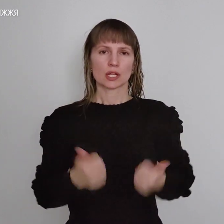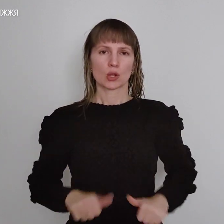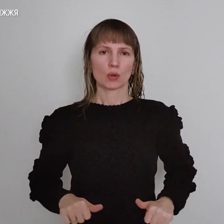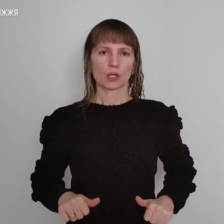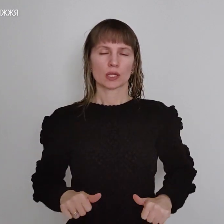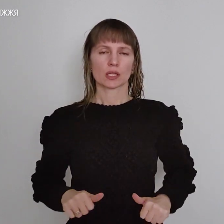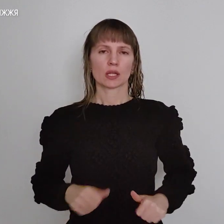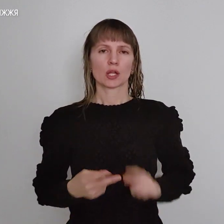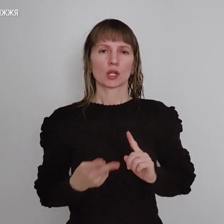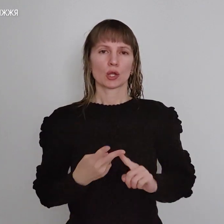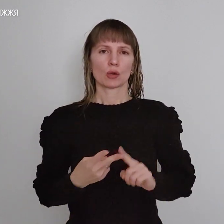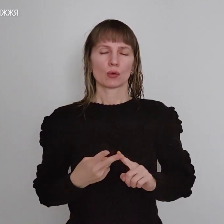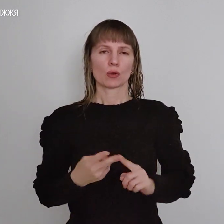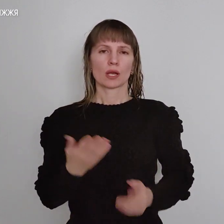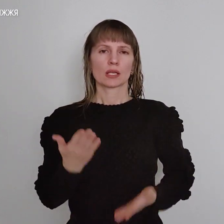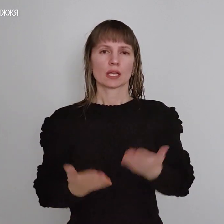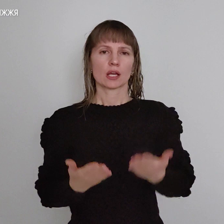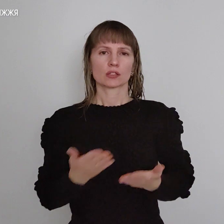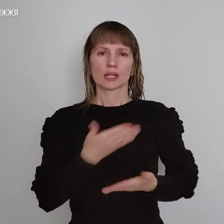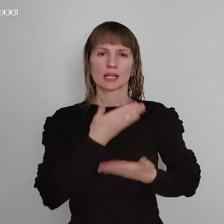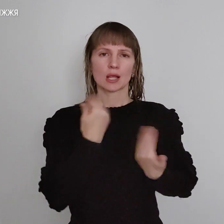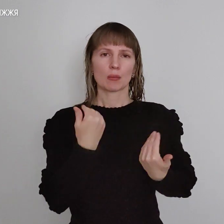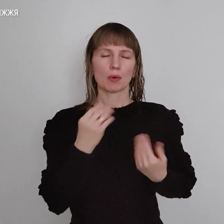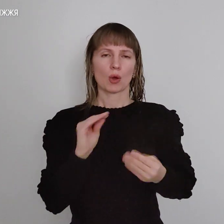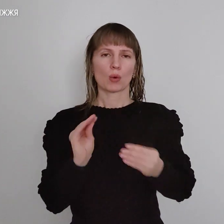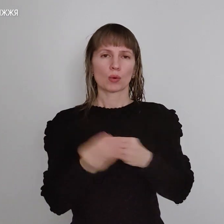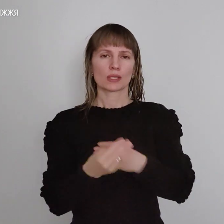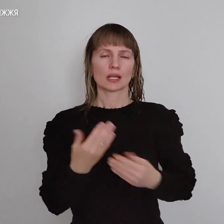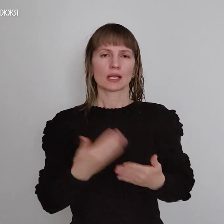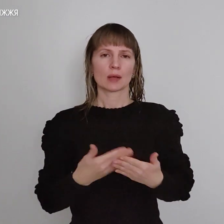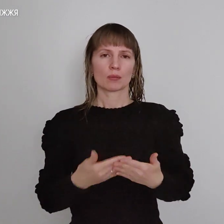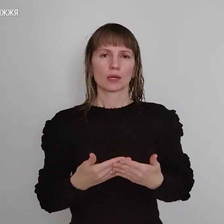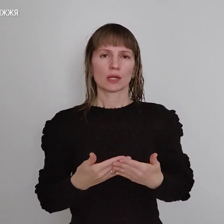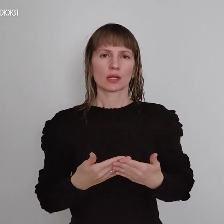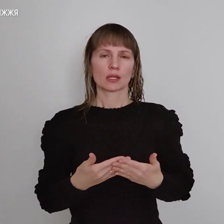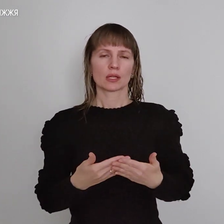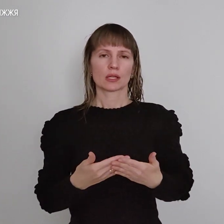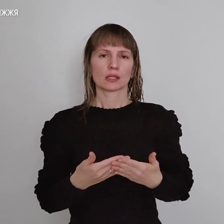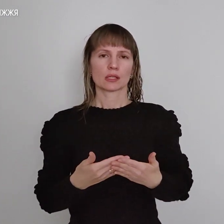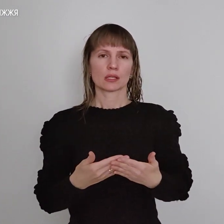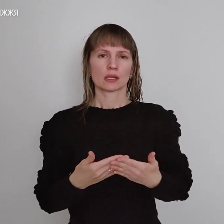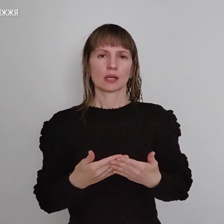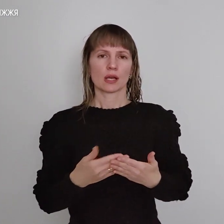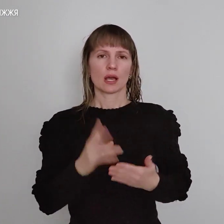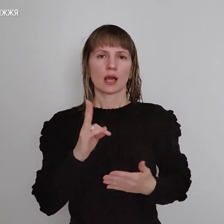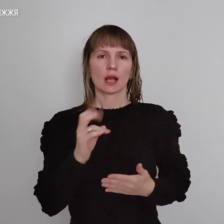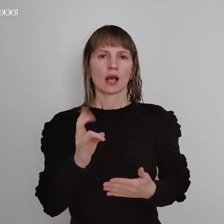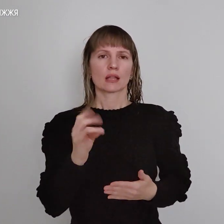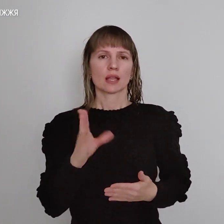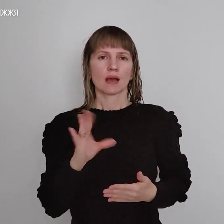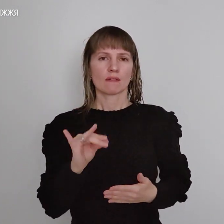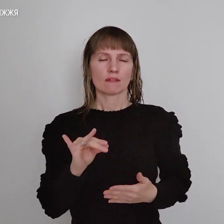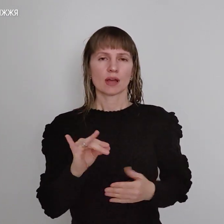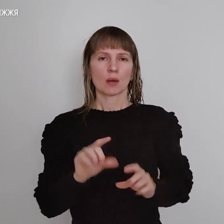Друге, якщо немає у криття, наприклад, водоневий канавель, бальню, чи